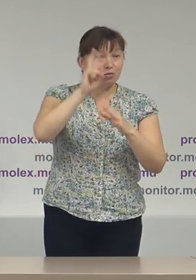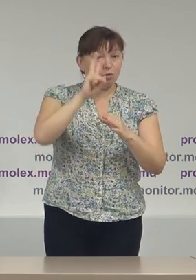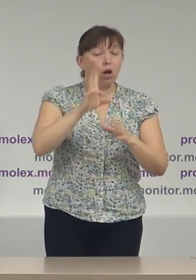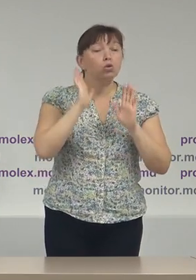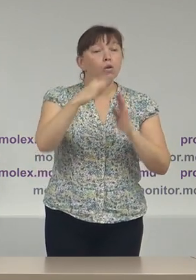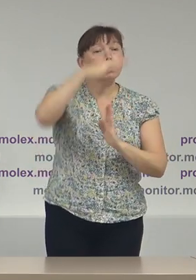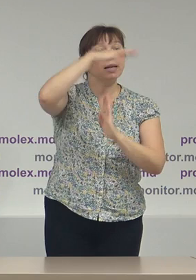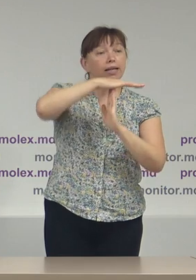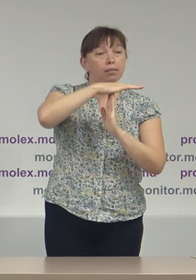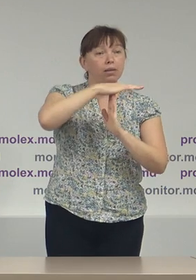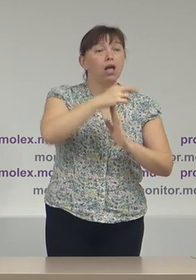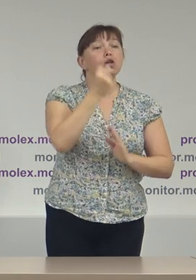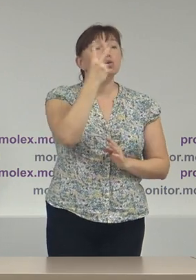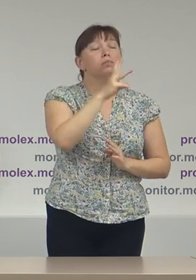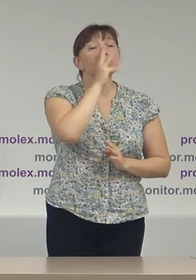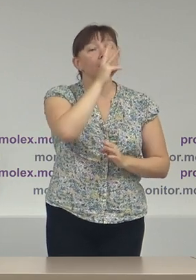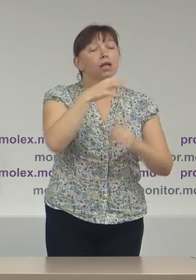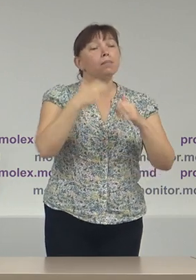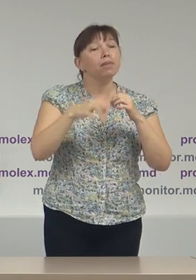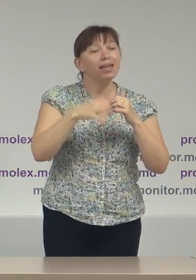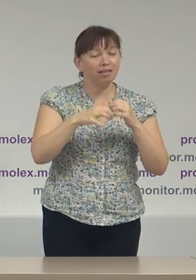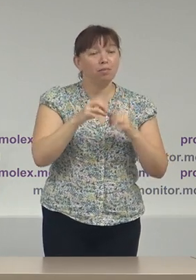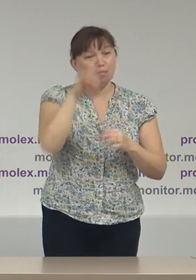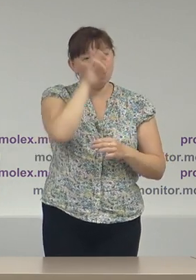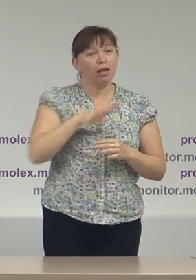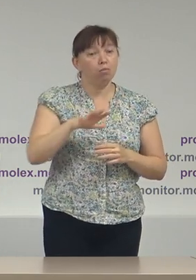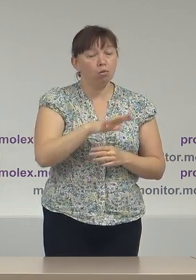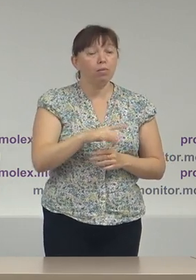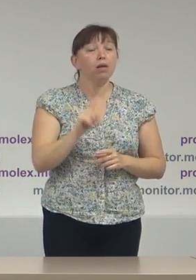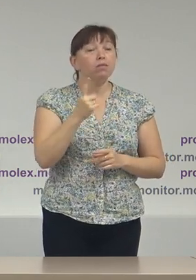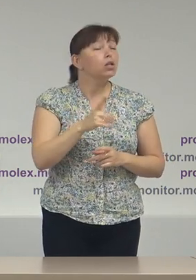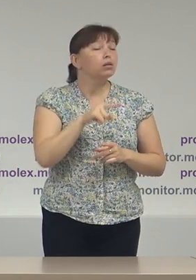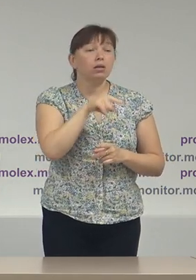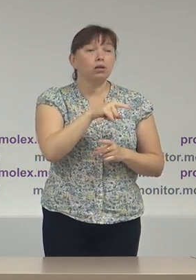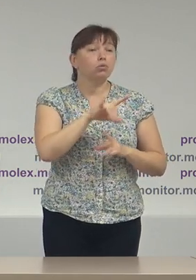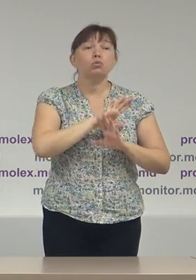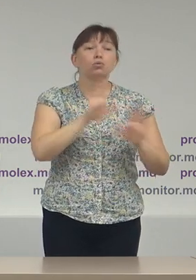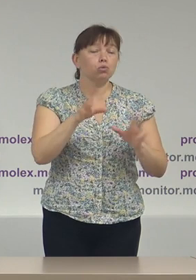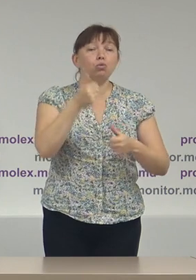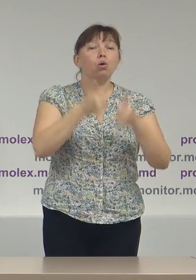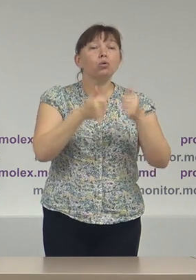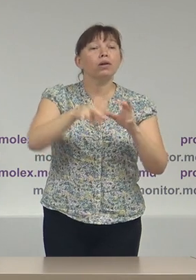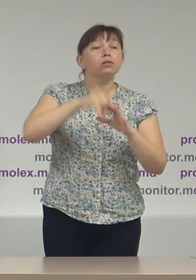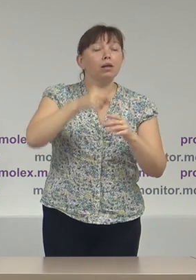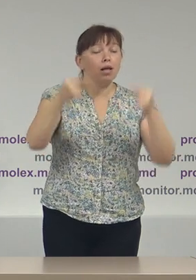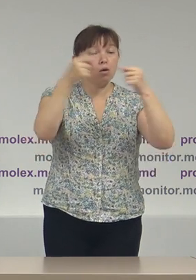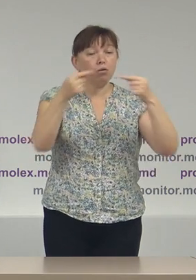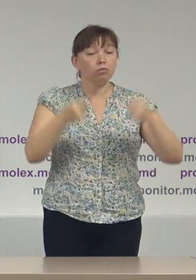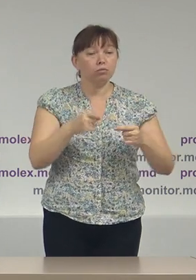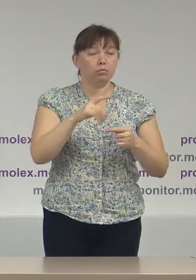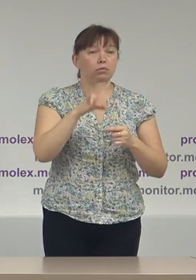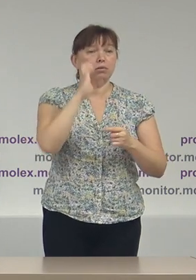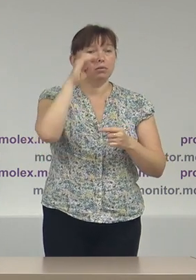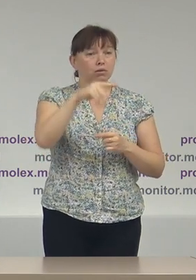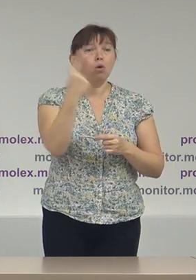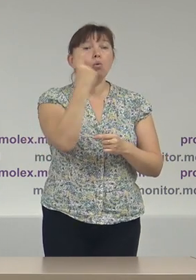în limita plafonului de 12 salarii medii pe economie, fiindcă nu sunt concurenții electorali, în conformitate cu prevederile articului